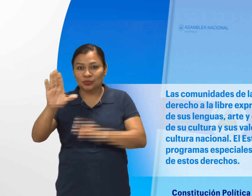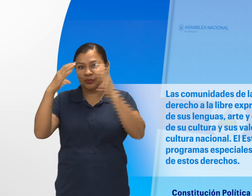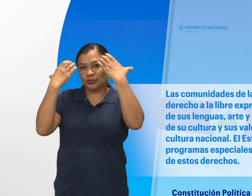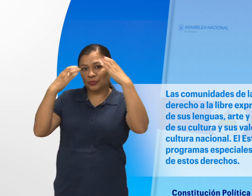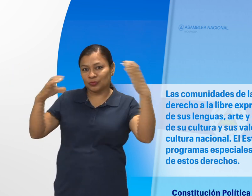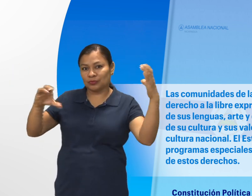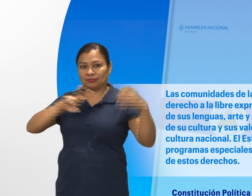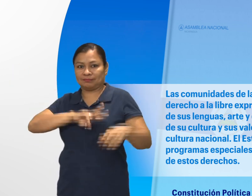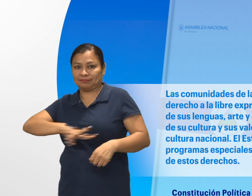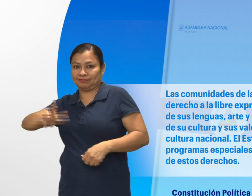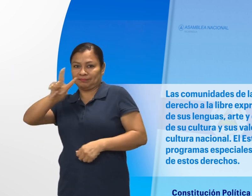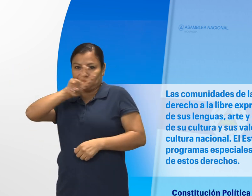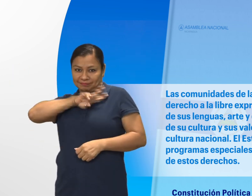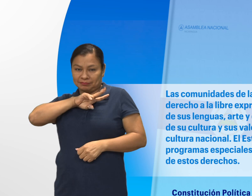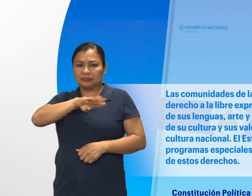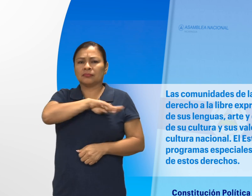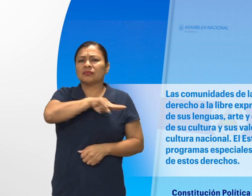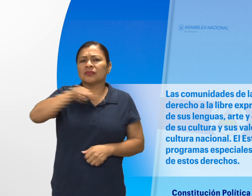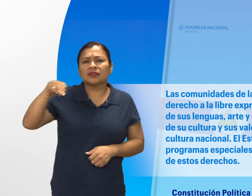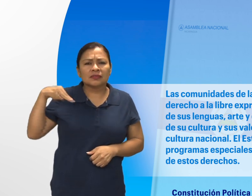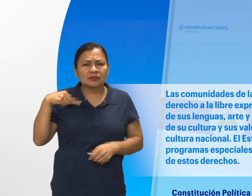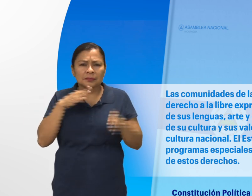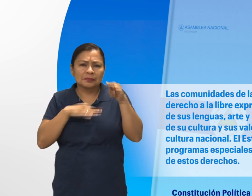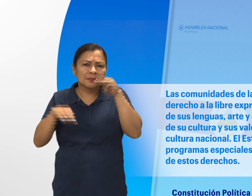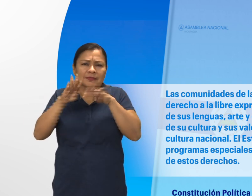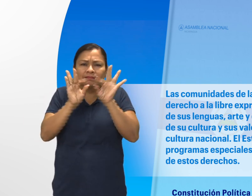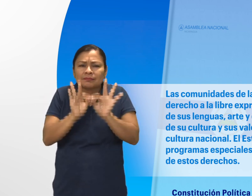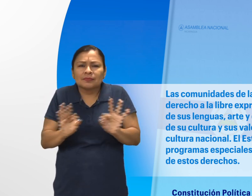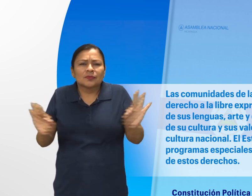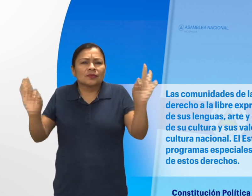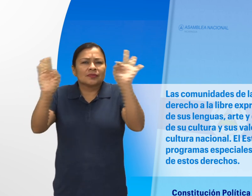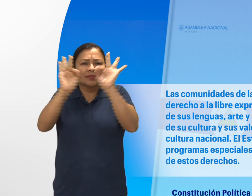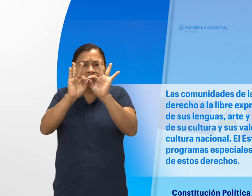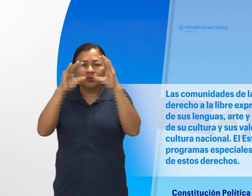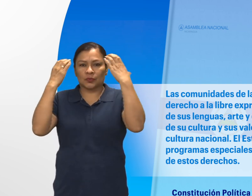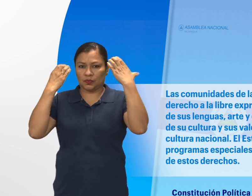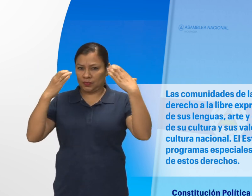El desarrollo de su cultura y sus valores enriquece la cultura nacional